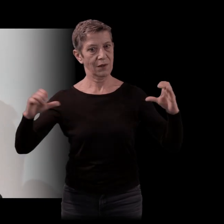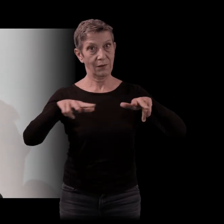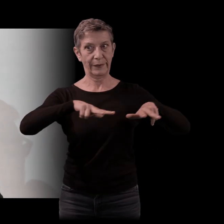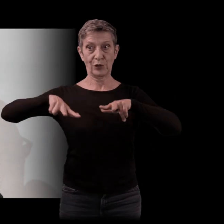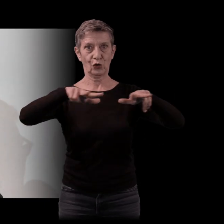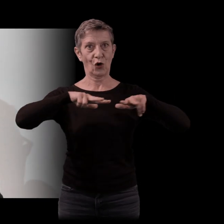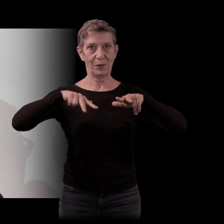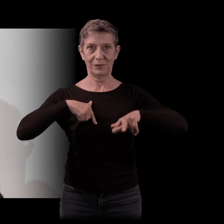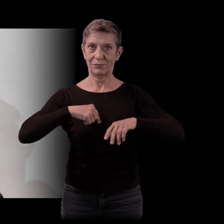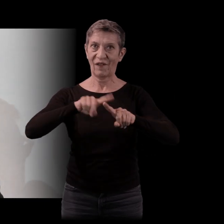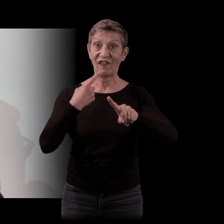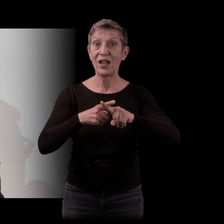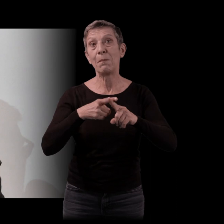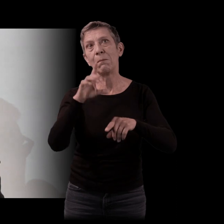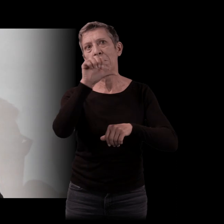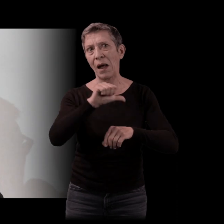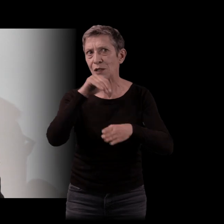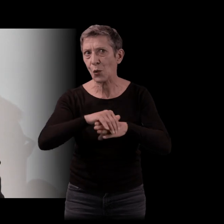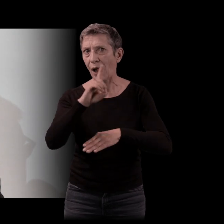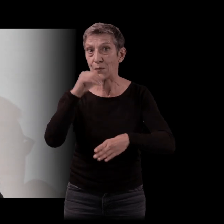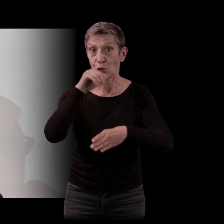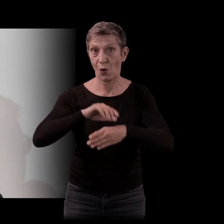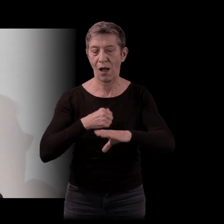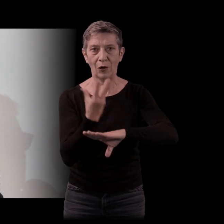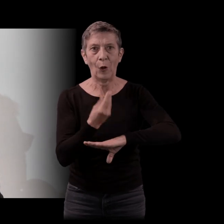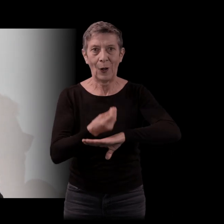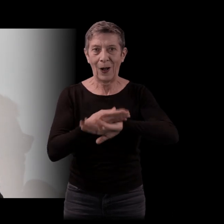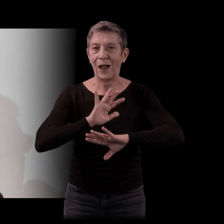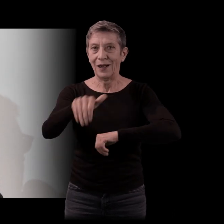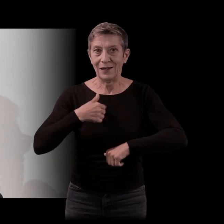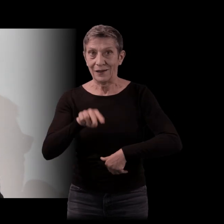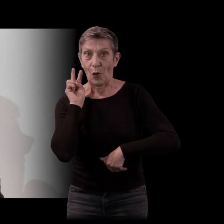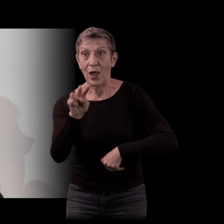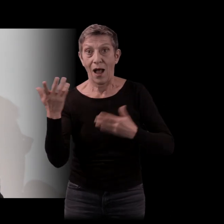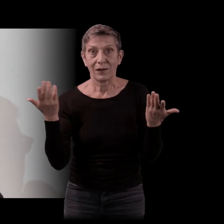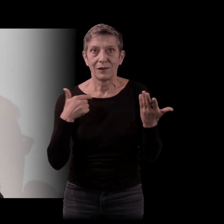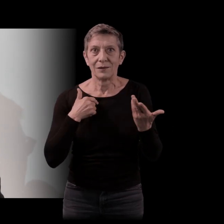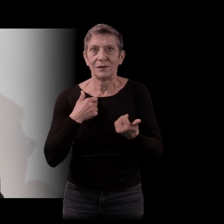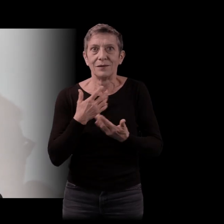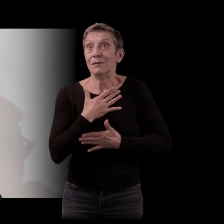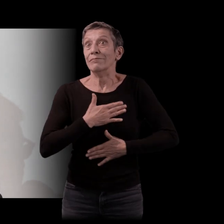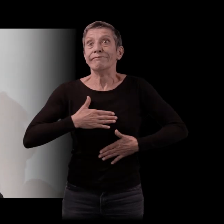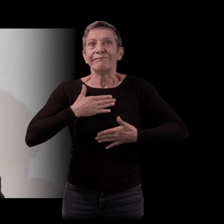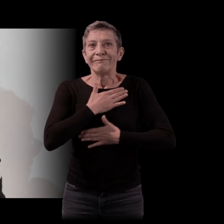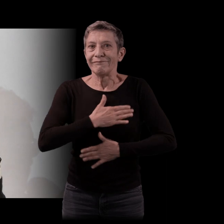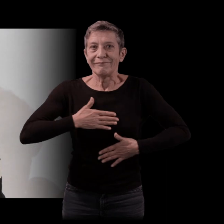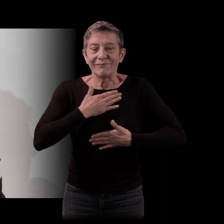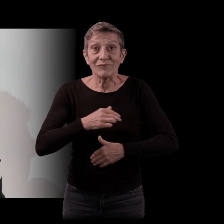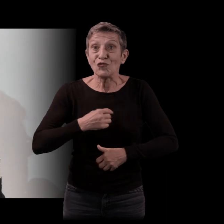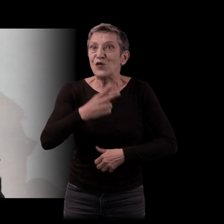j'enregistrais les films du mardi soir et du dimanche soir, et je regardais ça avec les délectations. J'ai dû voir l'as des as 60